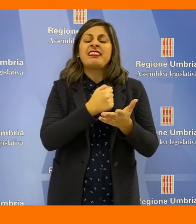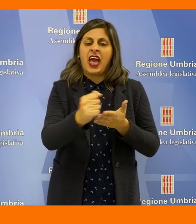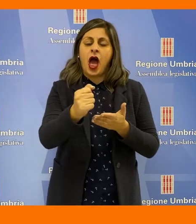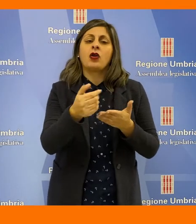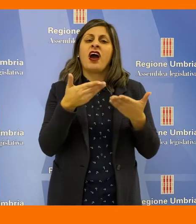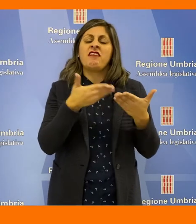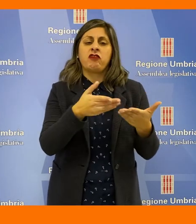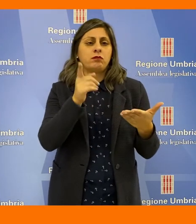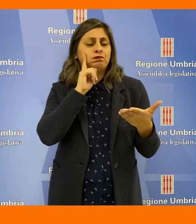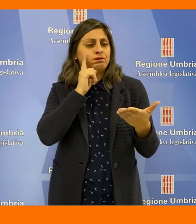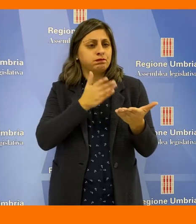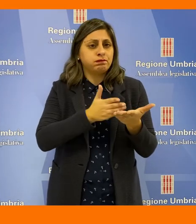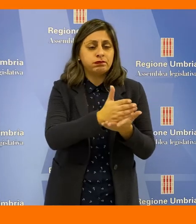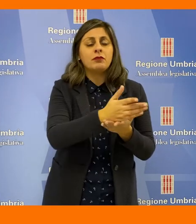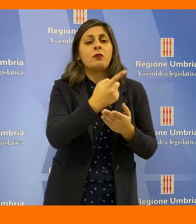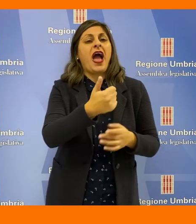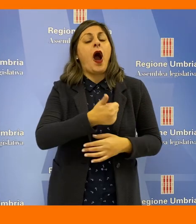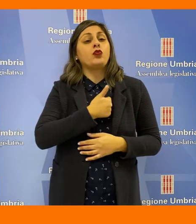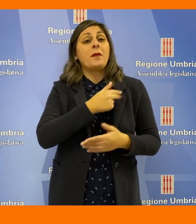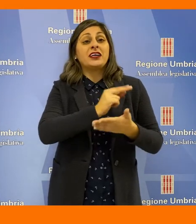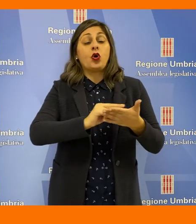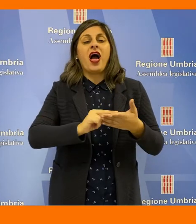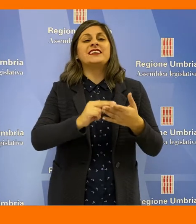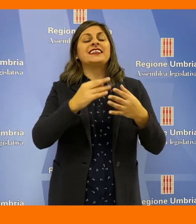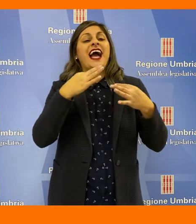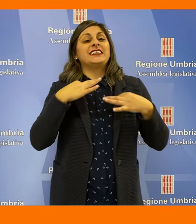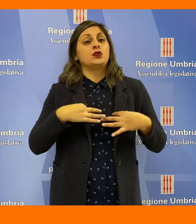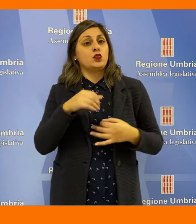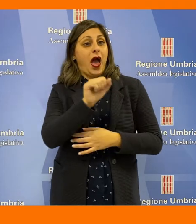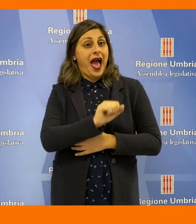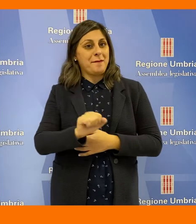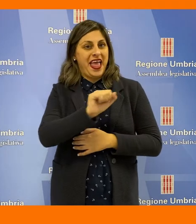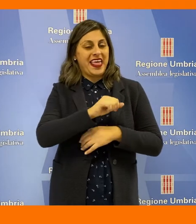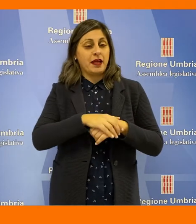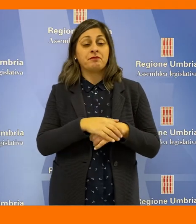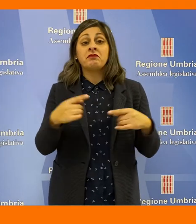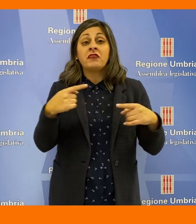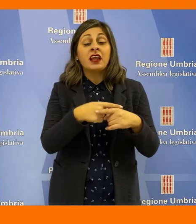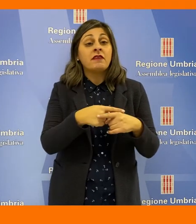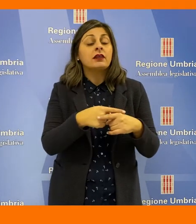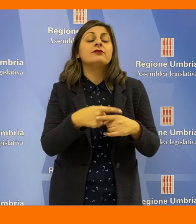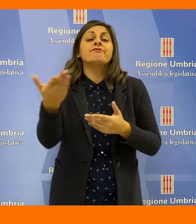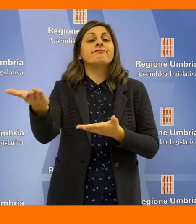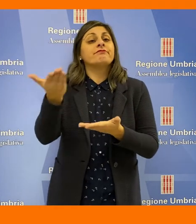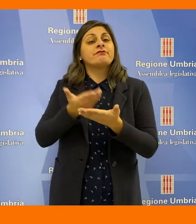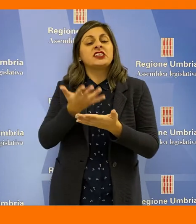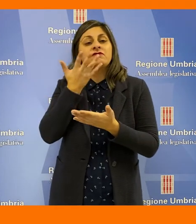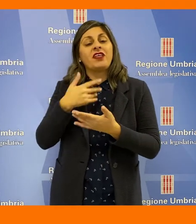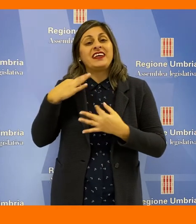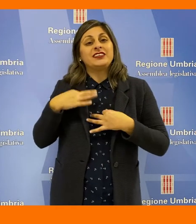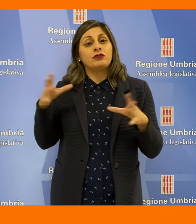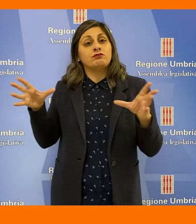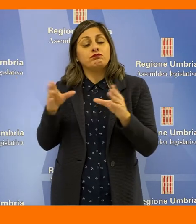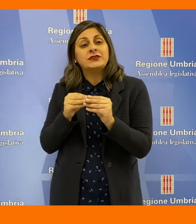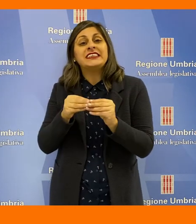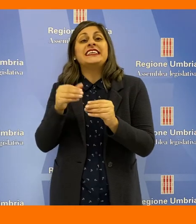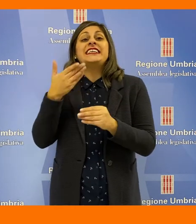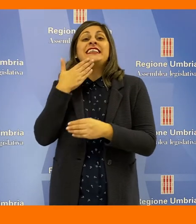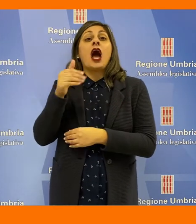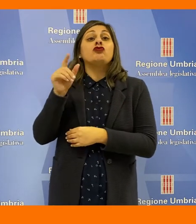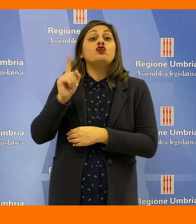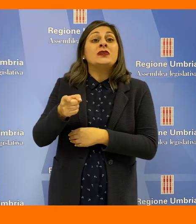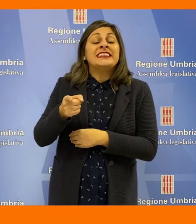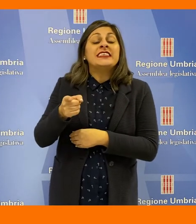anche al mantenimento in deroga dell'autonomia scolastica dell'Istituto di Amelia. Non ammissibile invece la richiesta di incorporazione fra